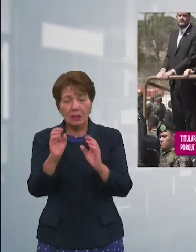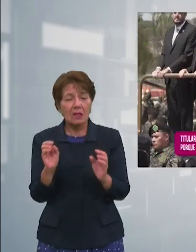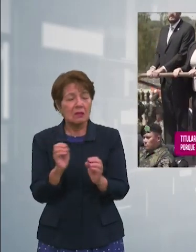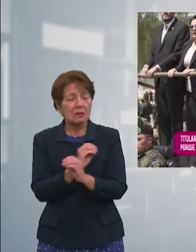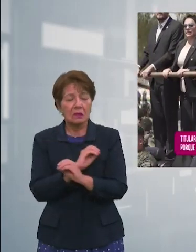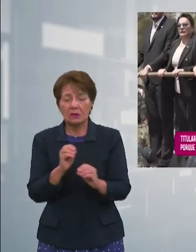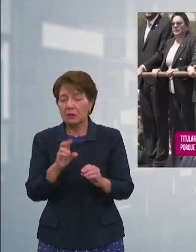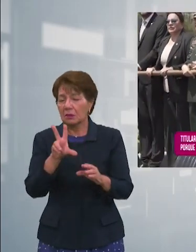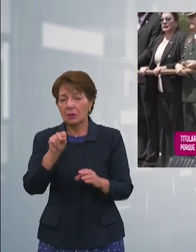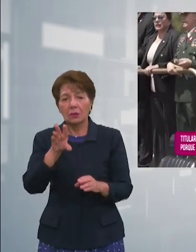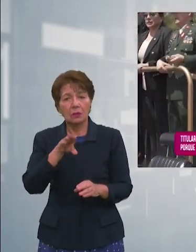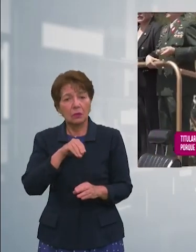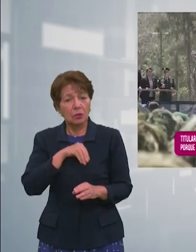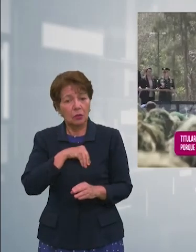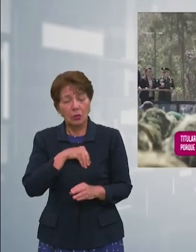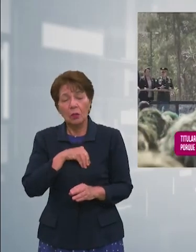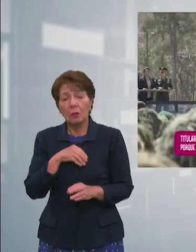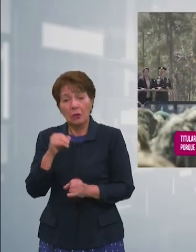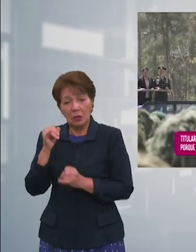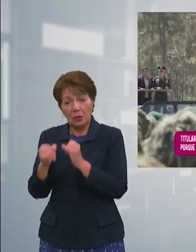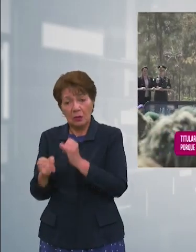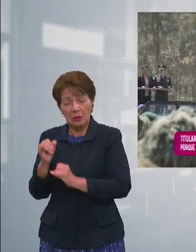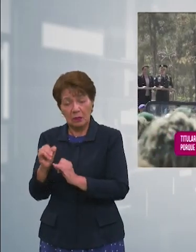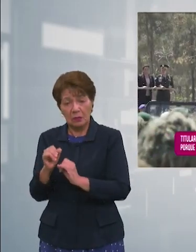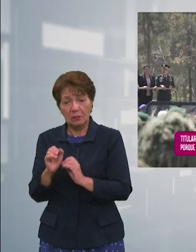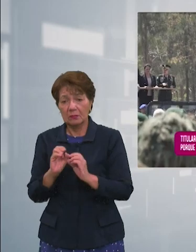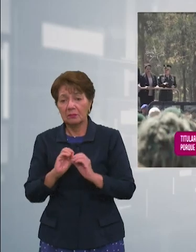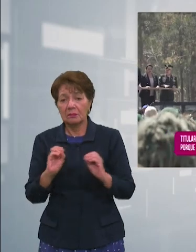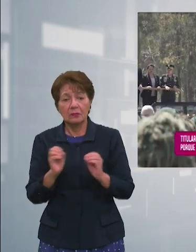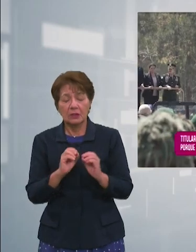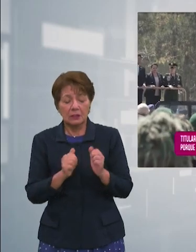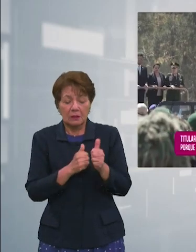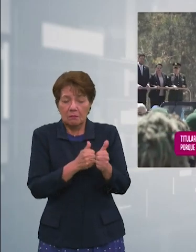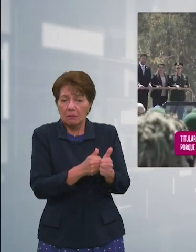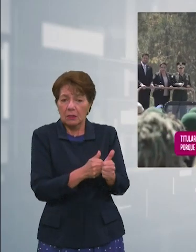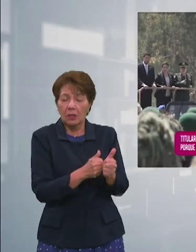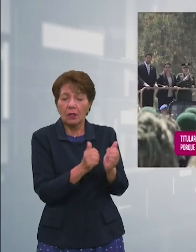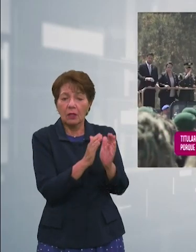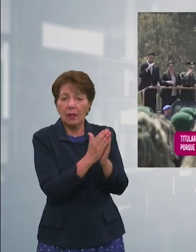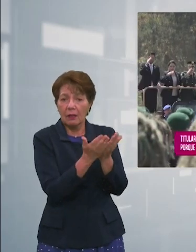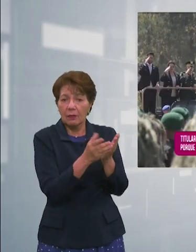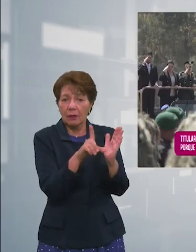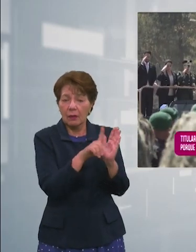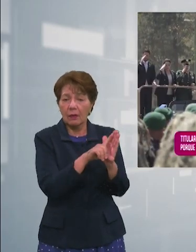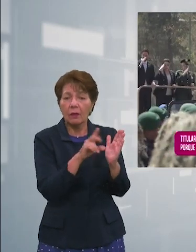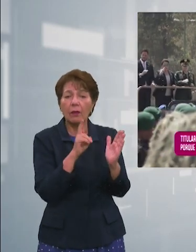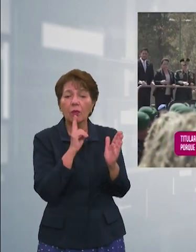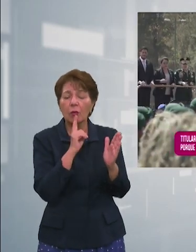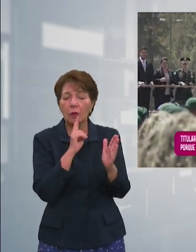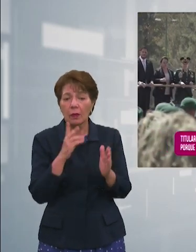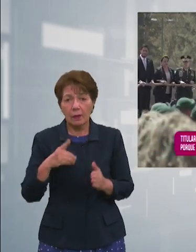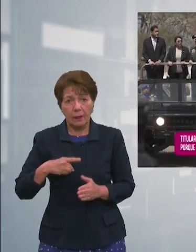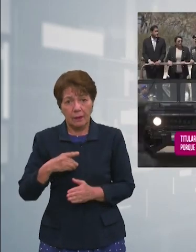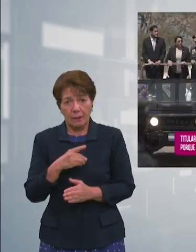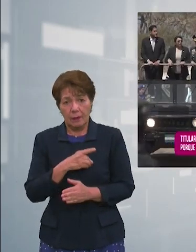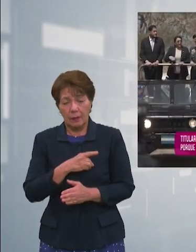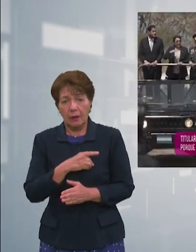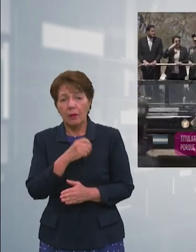jurídicamente está al margen de la constitución la diputada del partido salvador de Honduras Claudia Ramírez